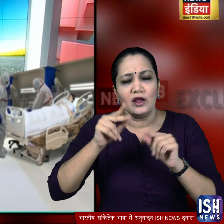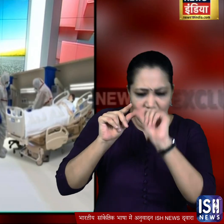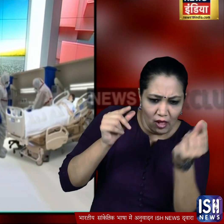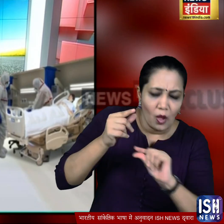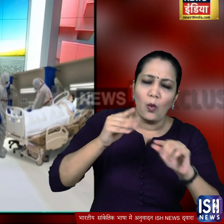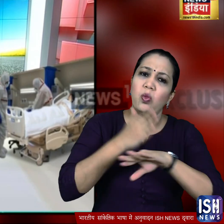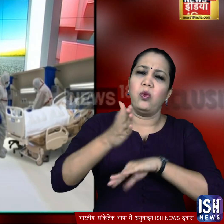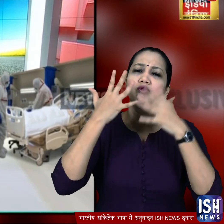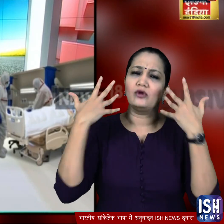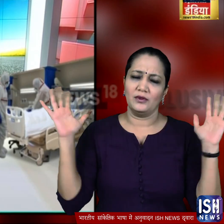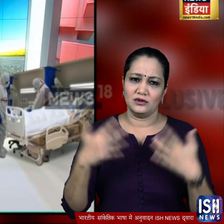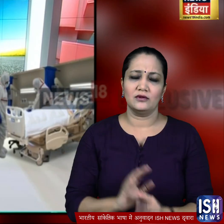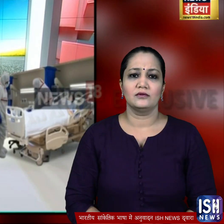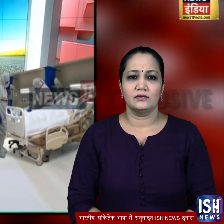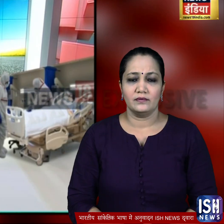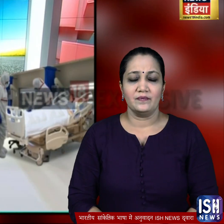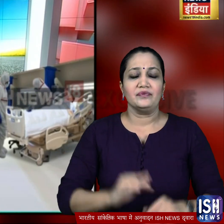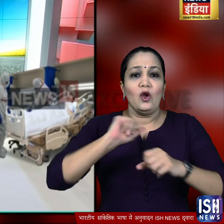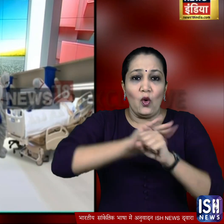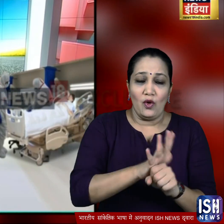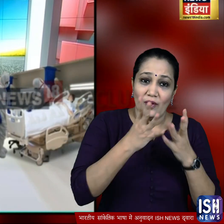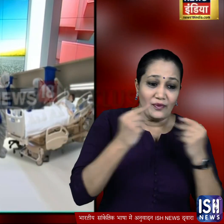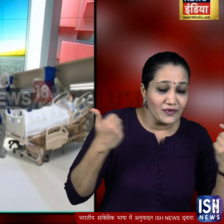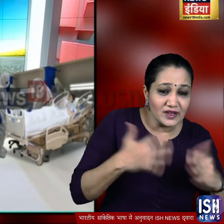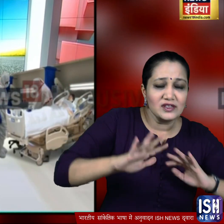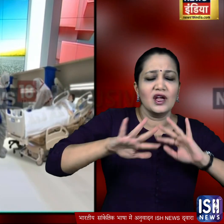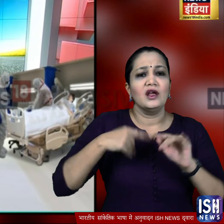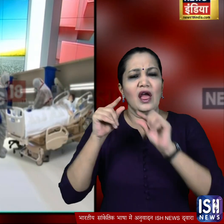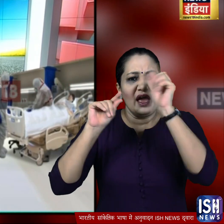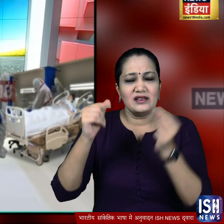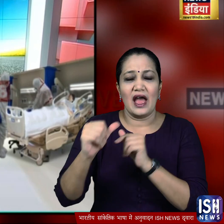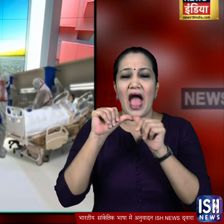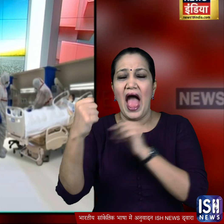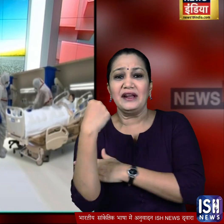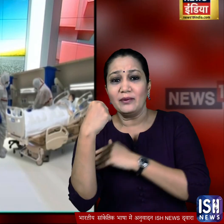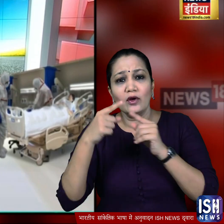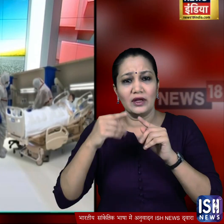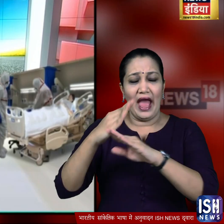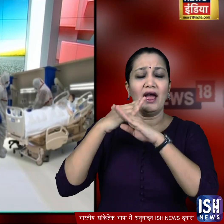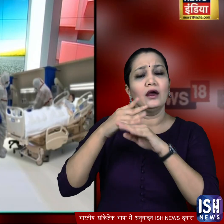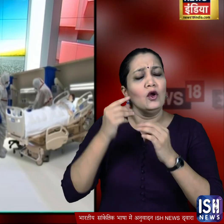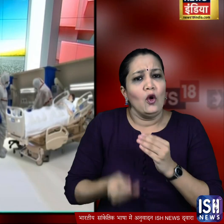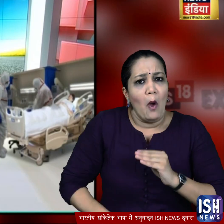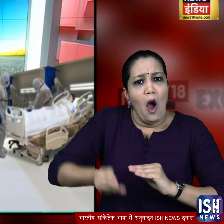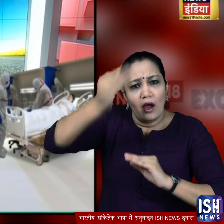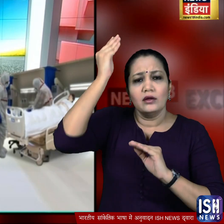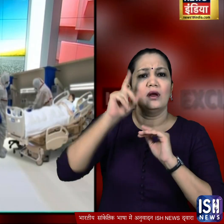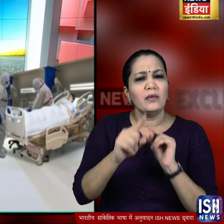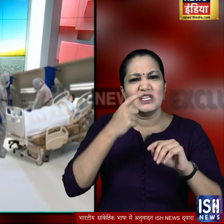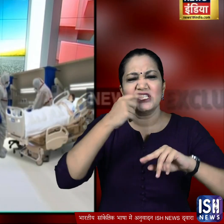काफी नुकसान पहुचा चुका बताया कि कुरोना के बाद उस महिला के शरीर में एंटी बॉडी का लेवल भी बहुत ज़ादा था इसके बावजूद वाइट फंगस